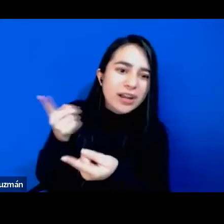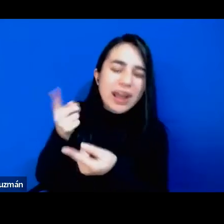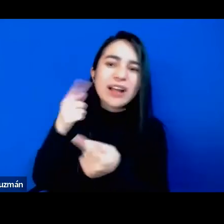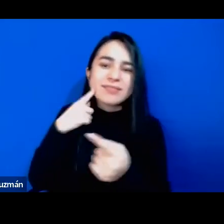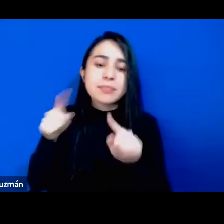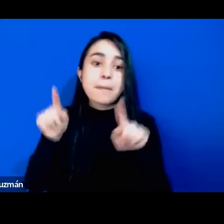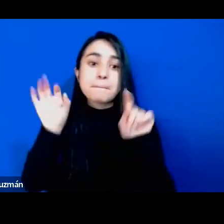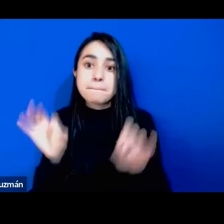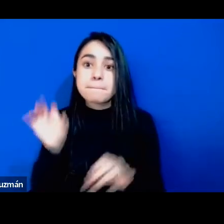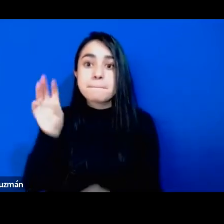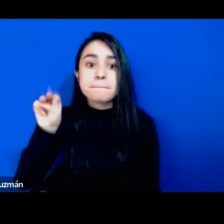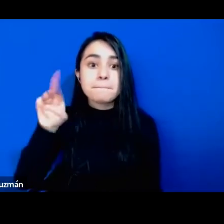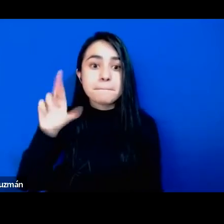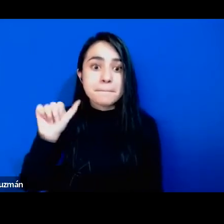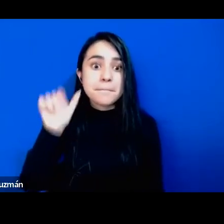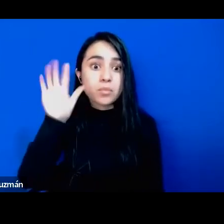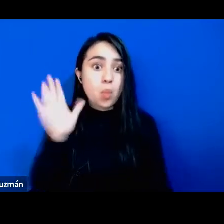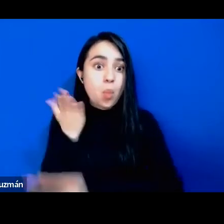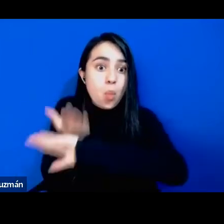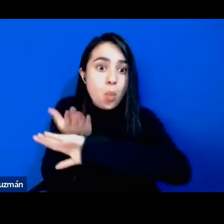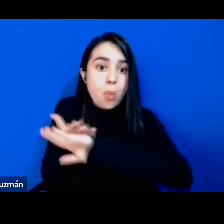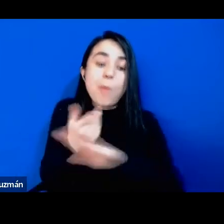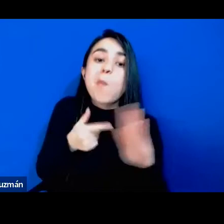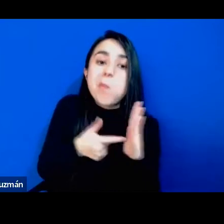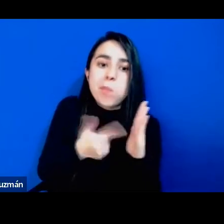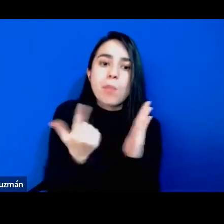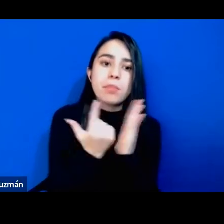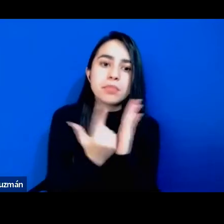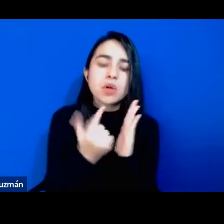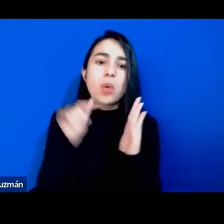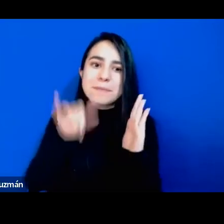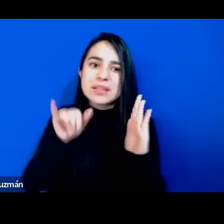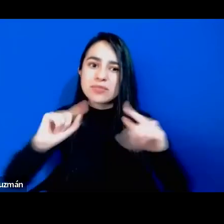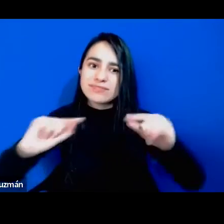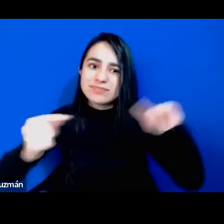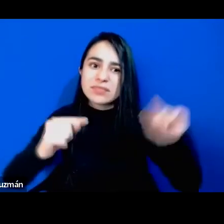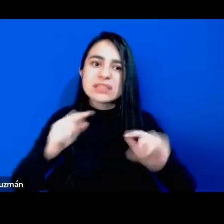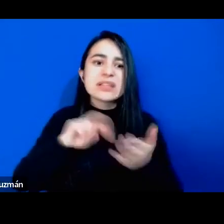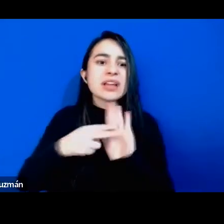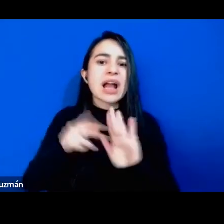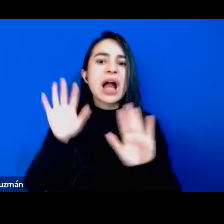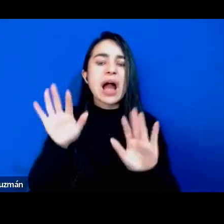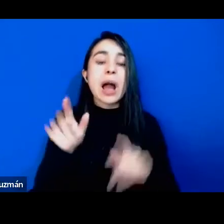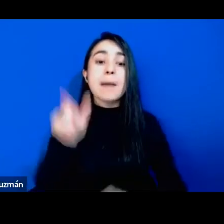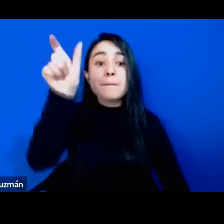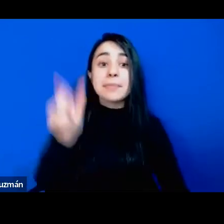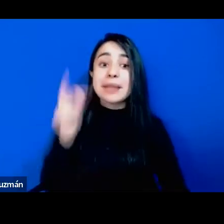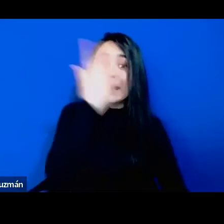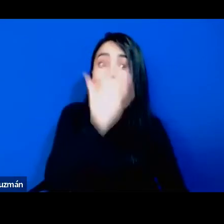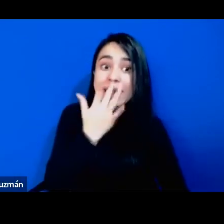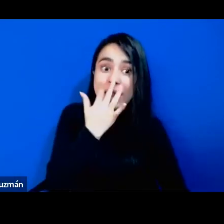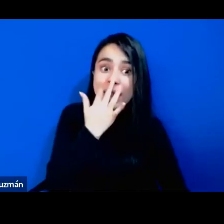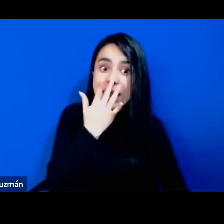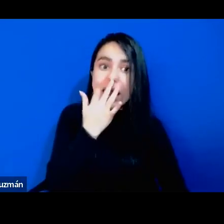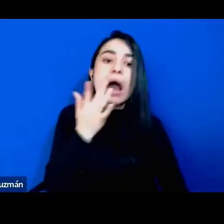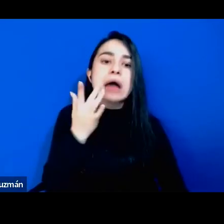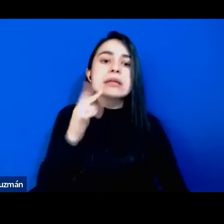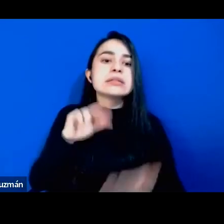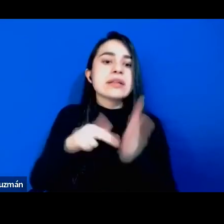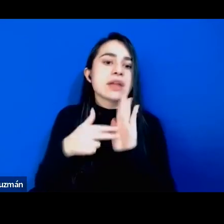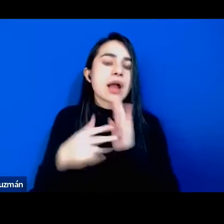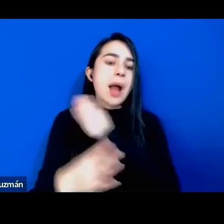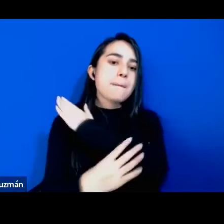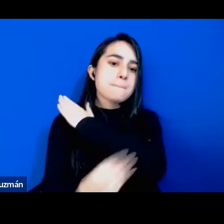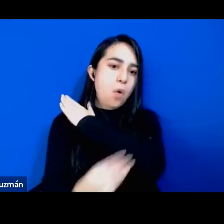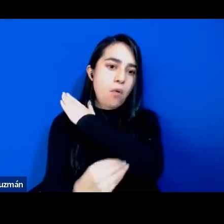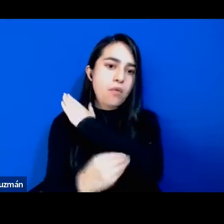Mara propone en este libro es precisamente cuestionar esta autenticidad de que ser negro es igual a ser pobre y por